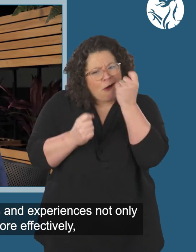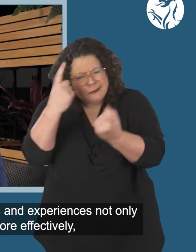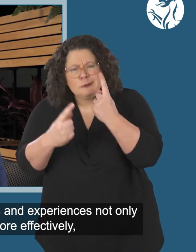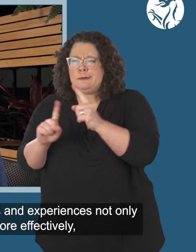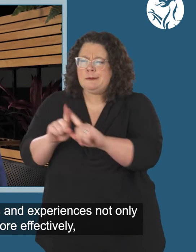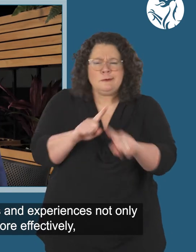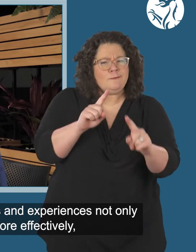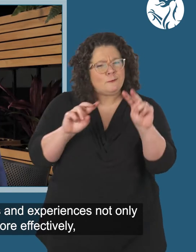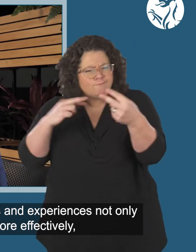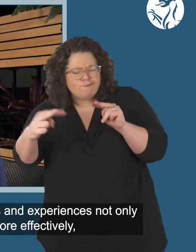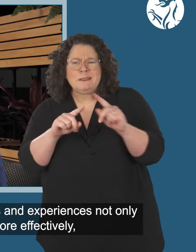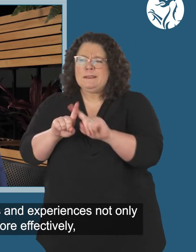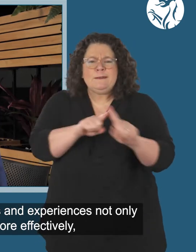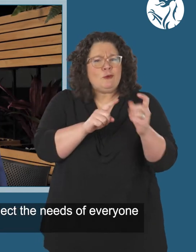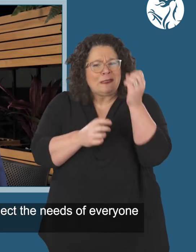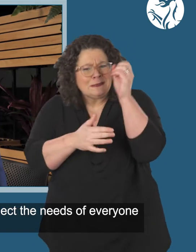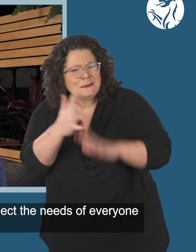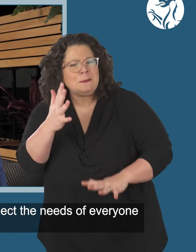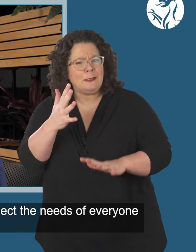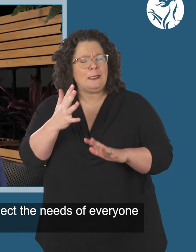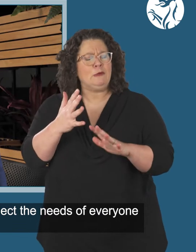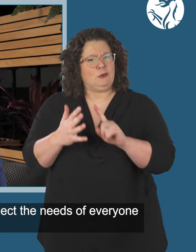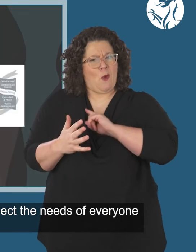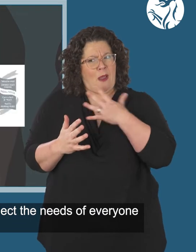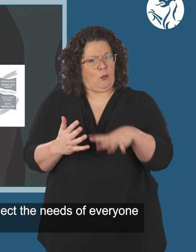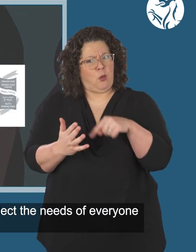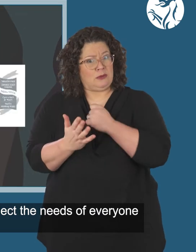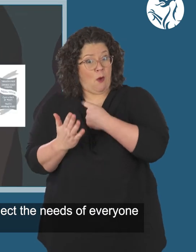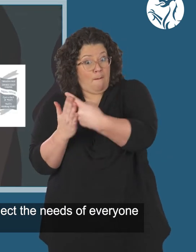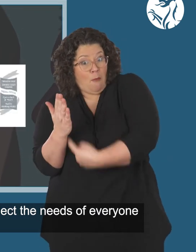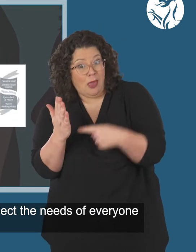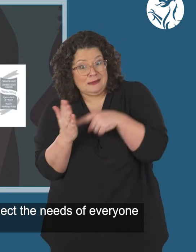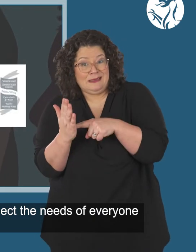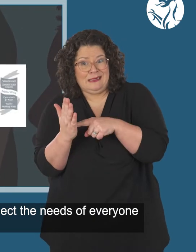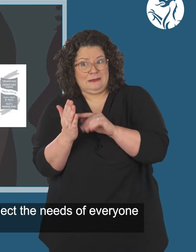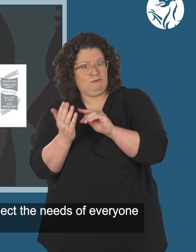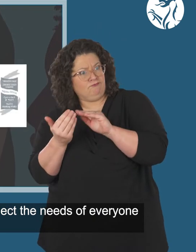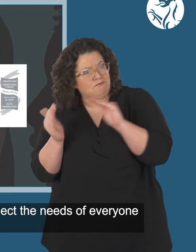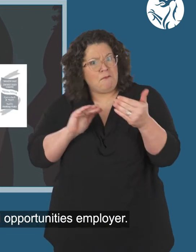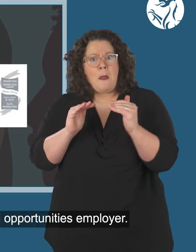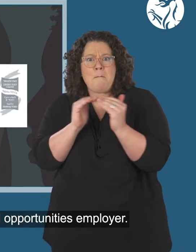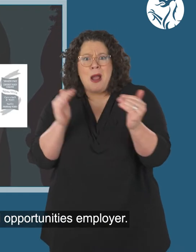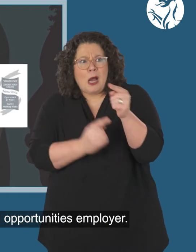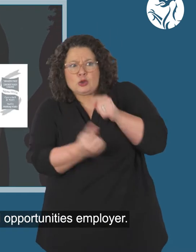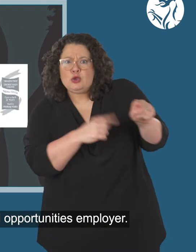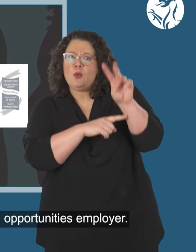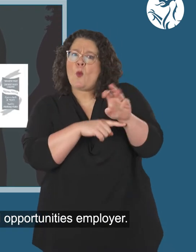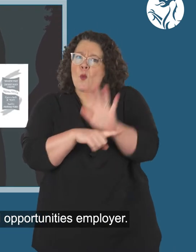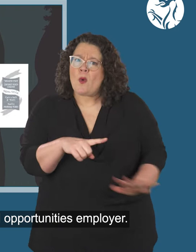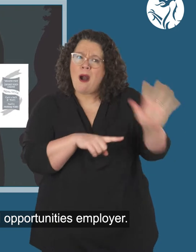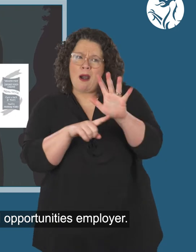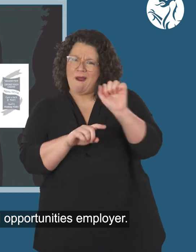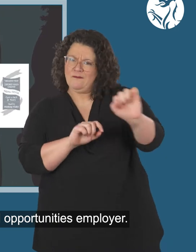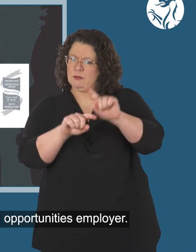not only helps us make decisions more effectively, but it also helps ensure our policies reflect the needs of everyone in Wales. We're proud to be an